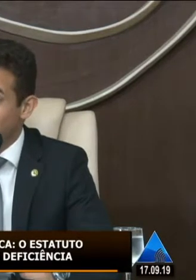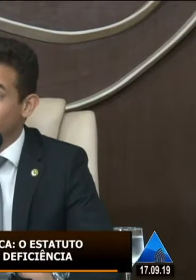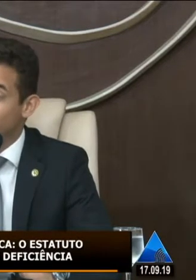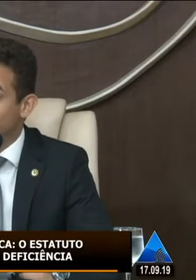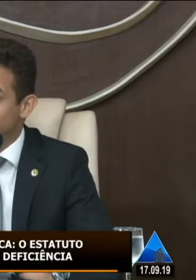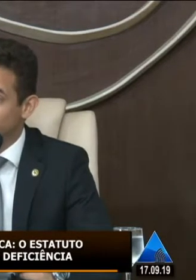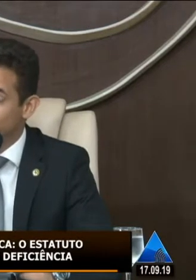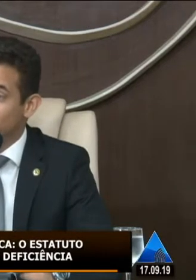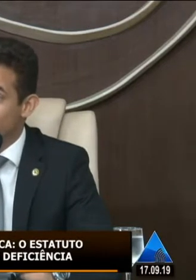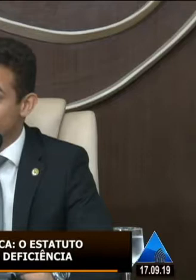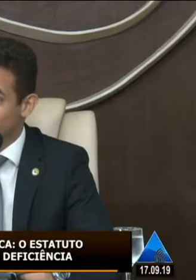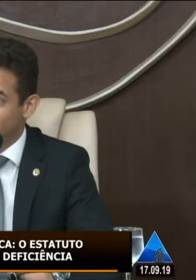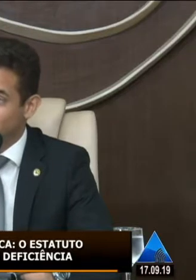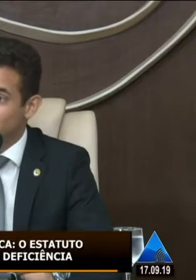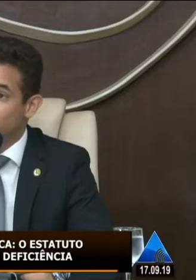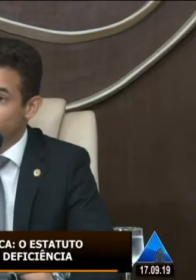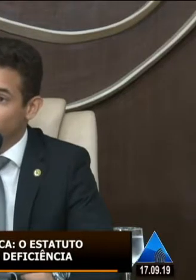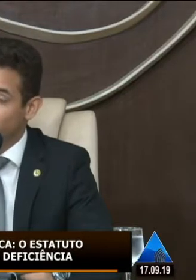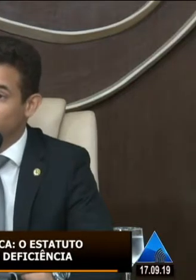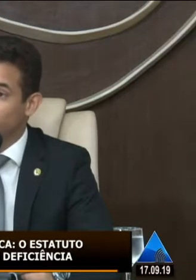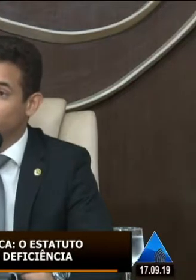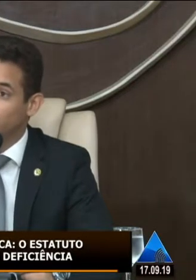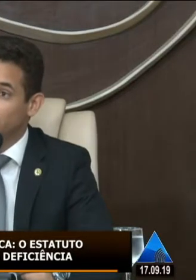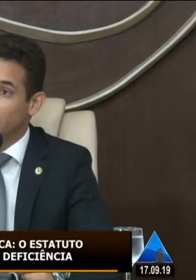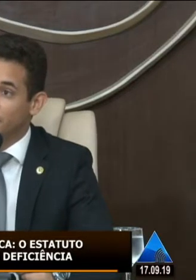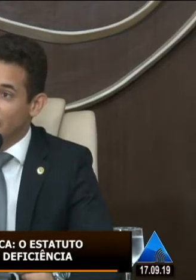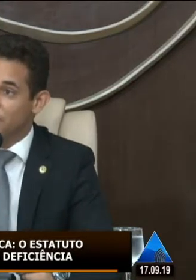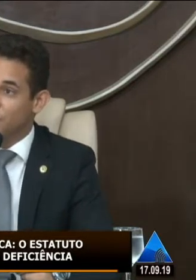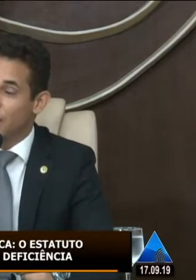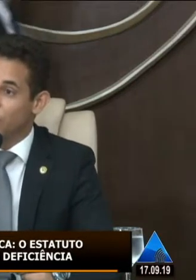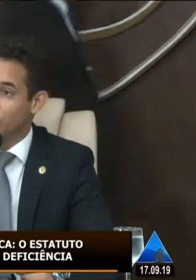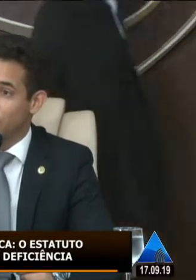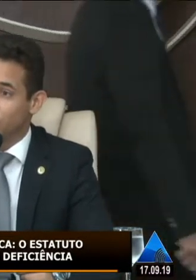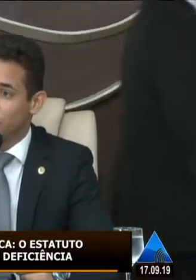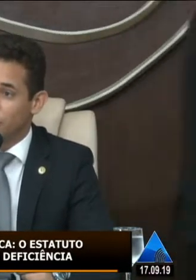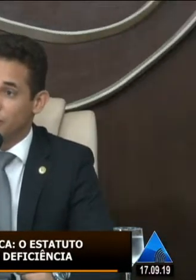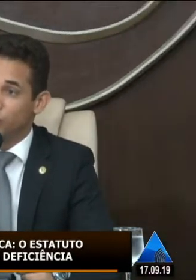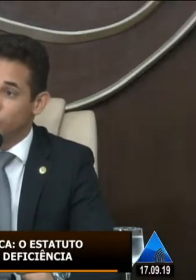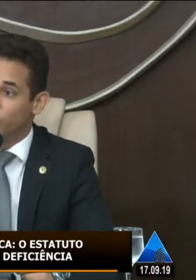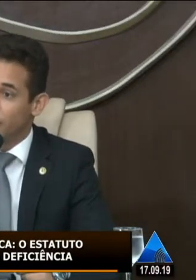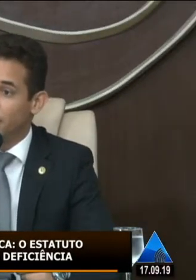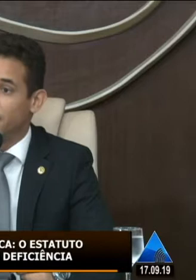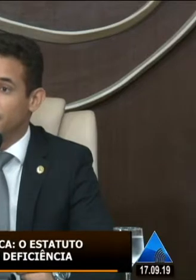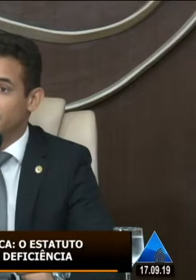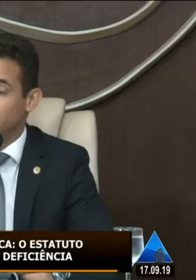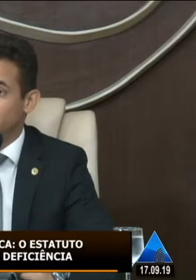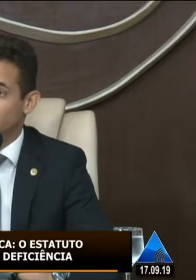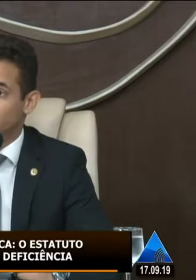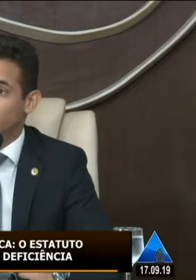Nada mais do que representativo, importante e justo que, na Assembleia Legislativa, no poder